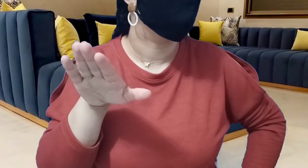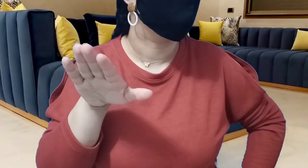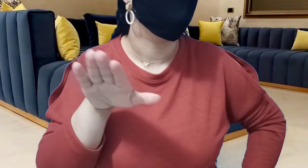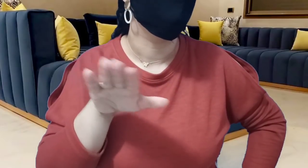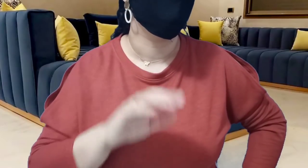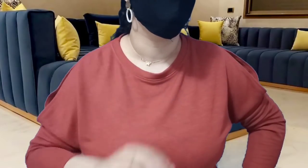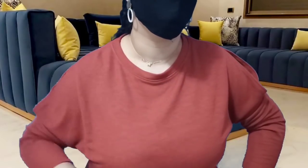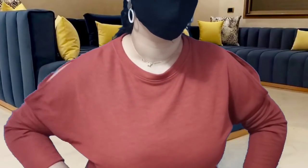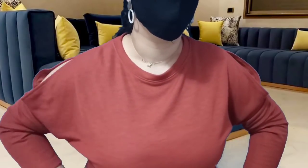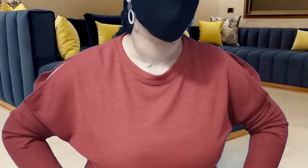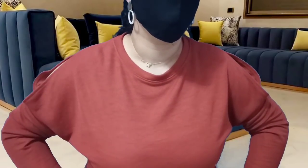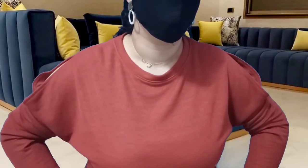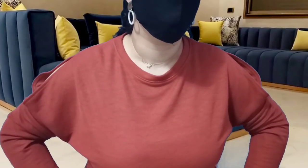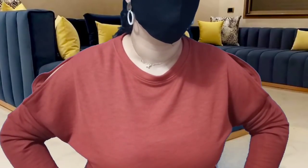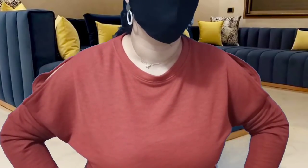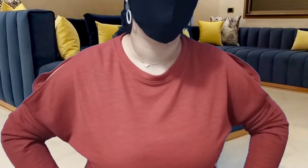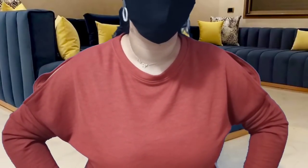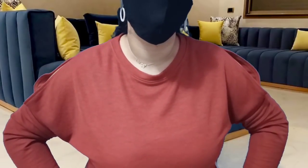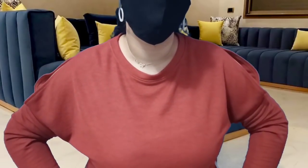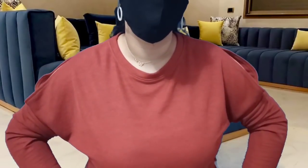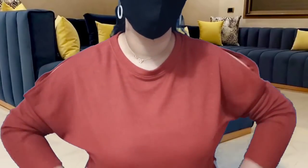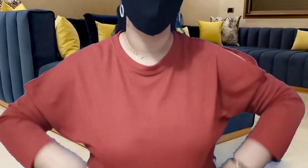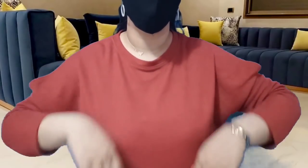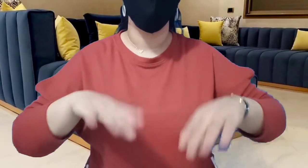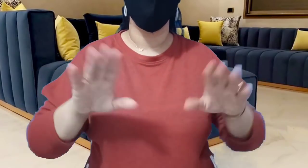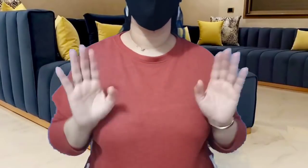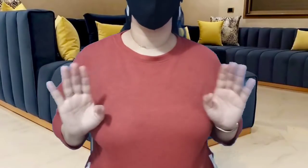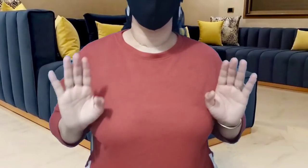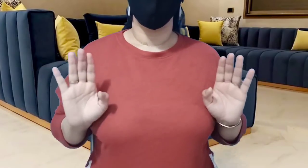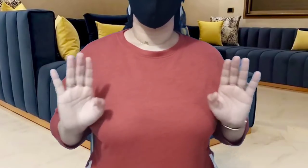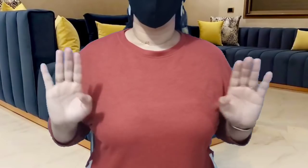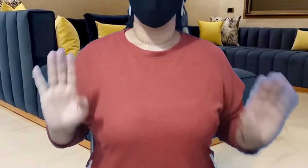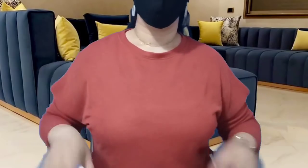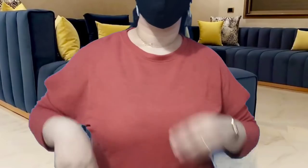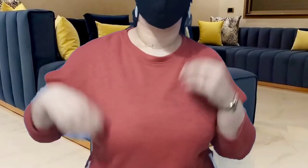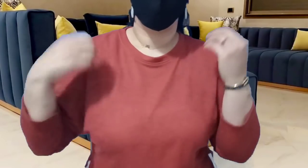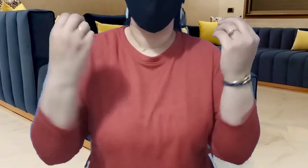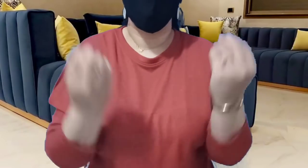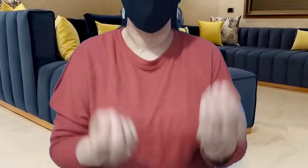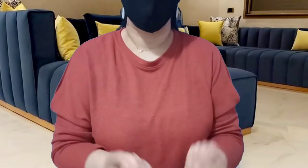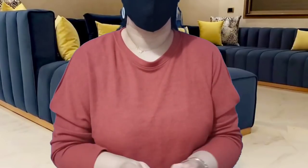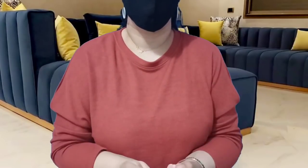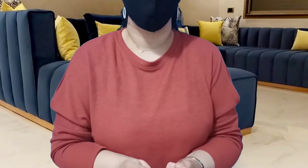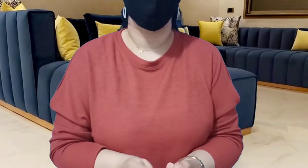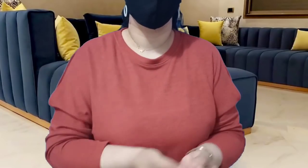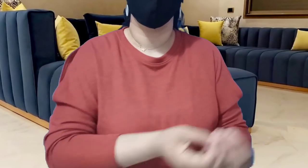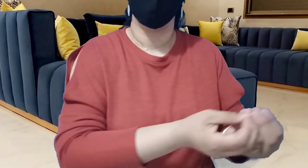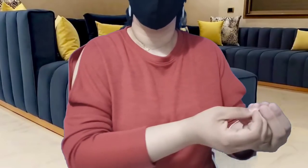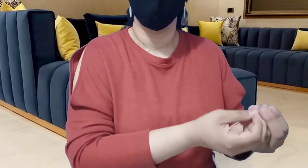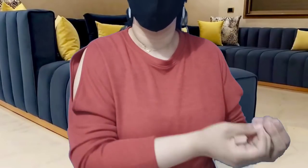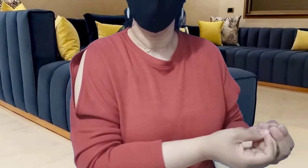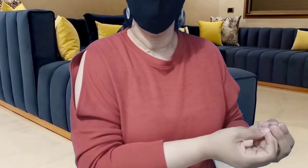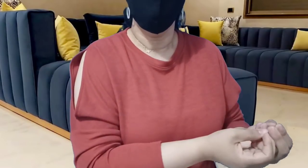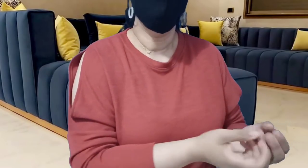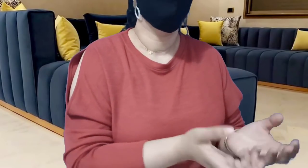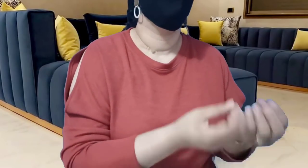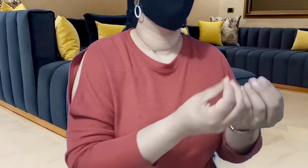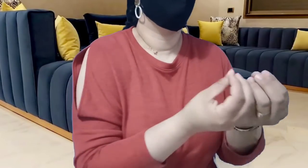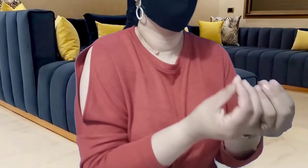بيهم قال لك أخوتي حقا ما حقا إلا متع توليداتي إلا متع